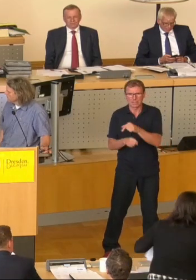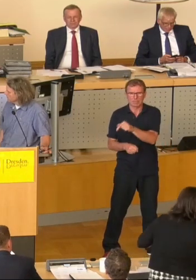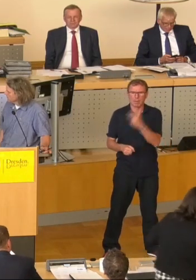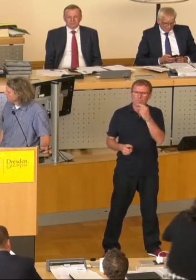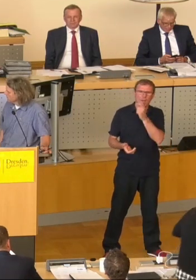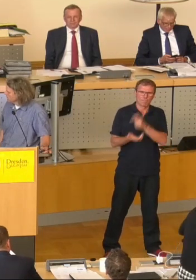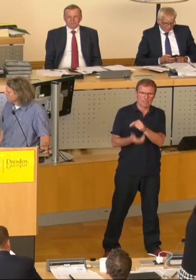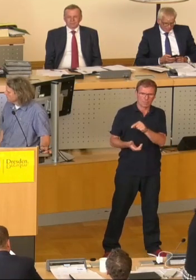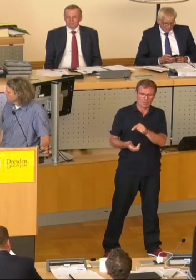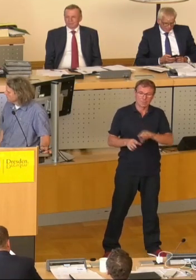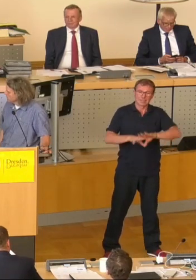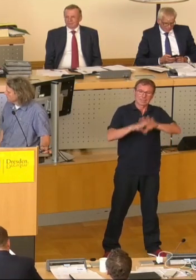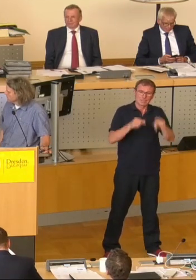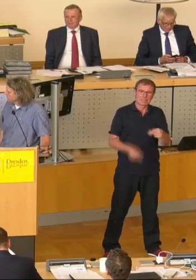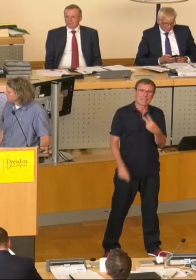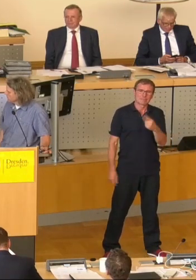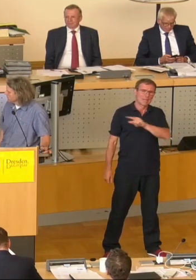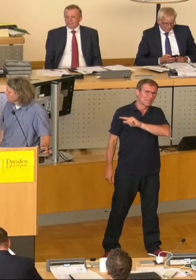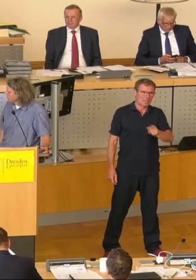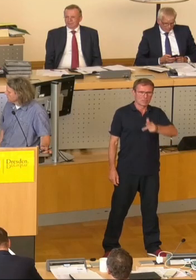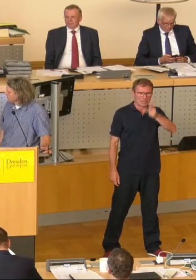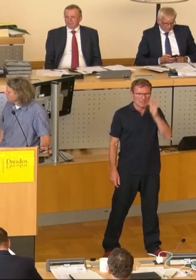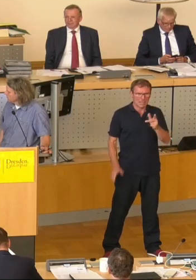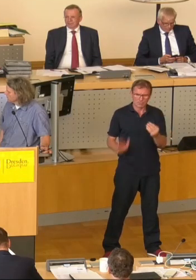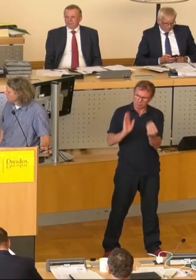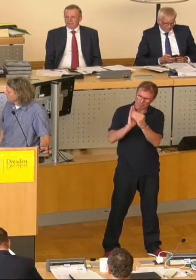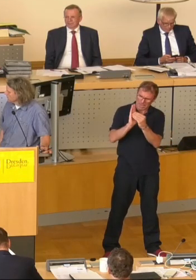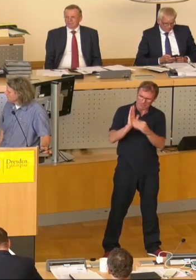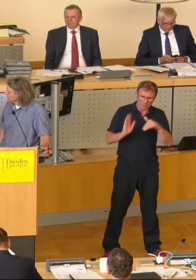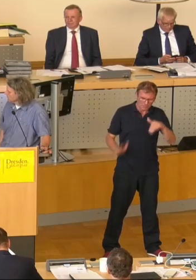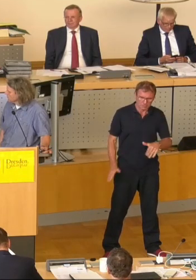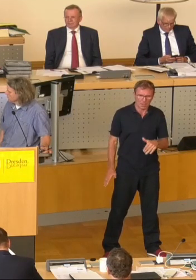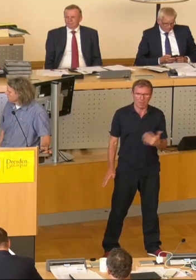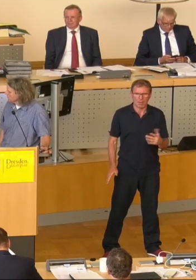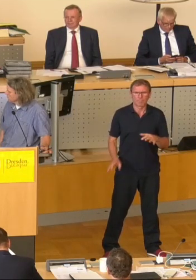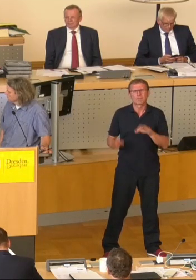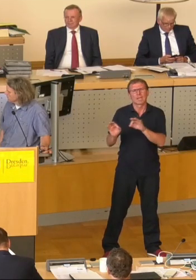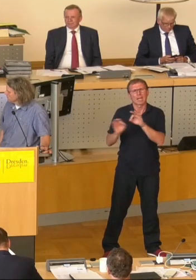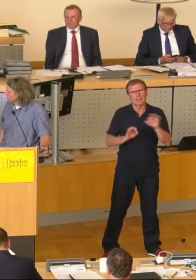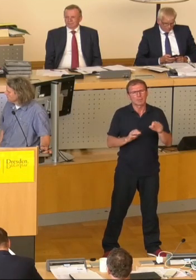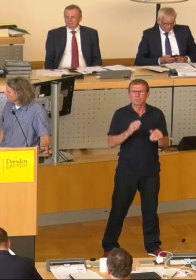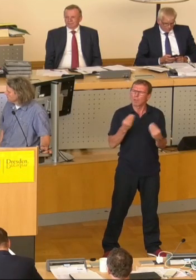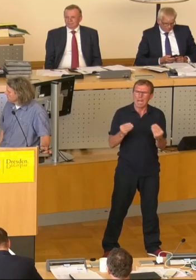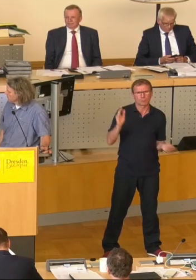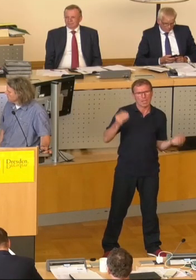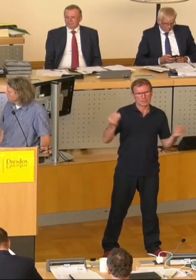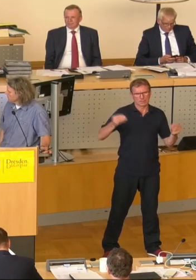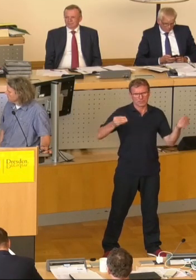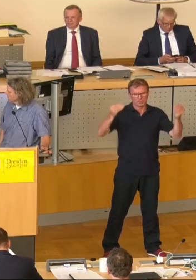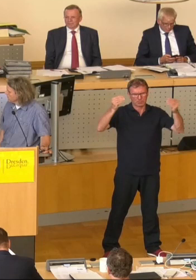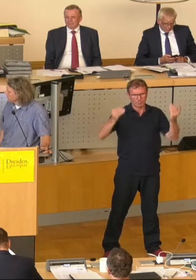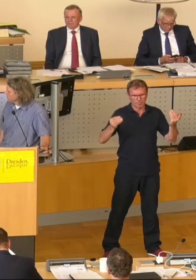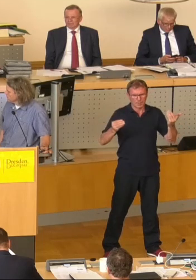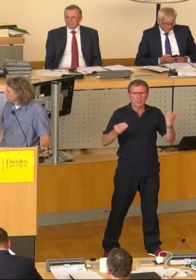enthält derzeit etwa 2.300 Einträge dieser Art. Es wird regelmäßig aktualisiert. Es gibt